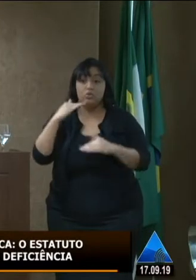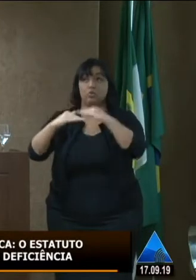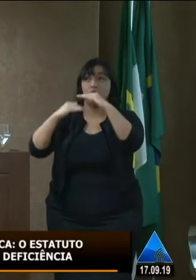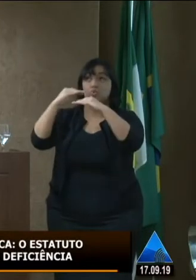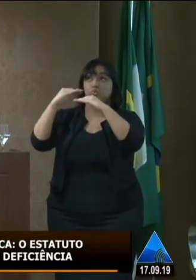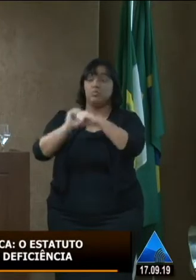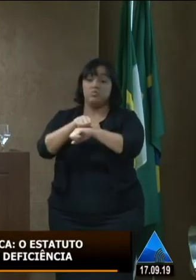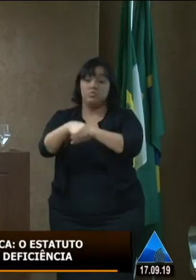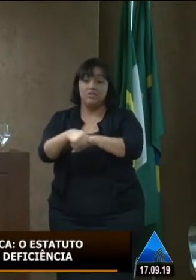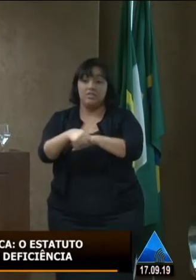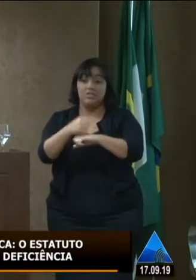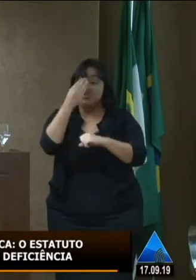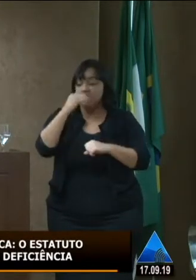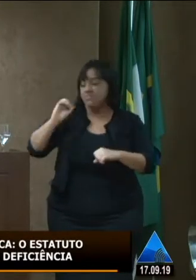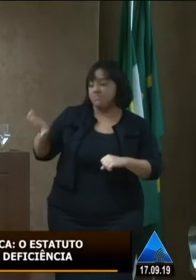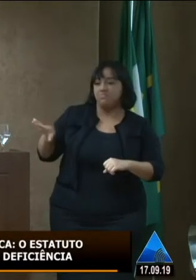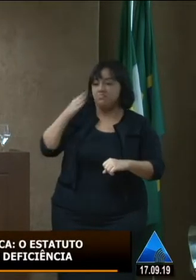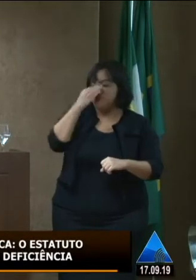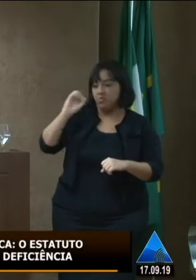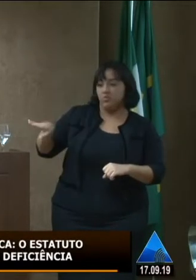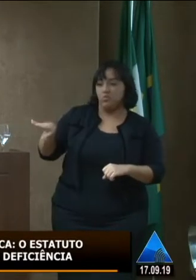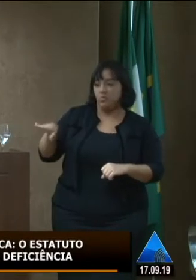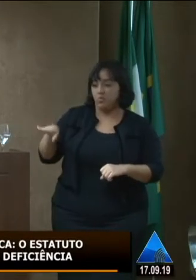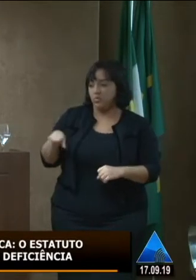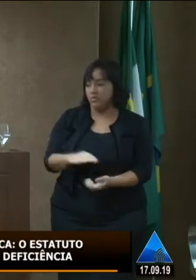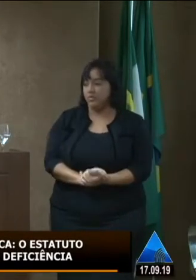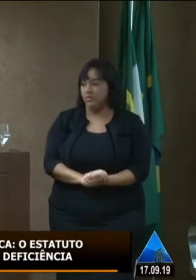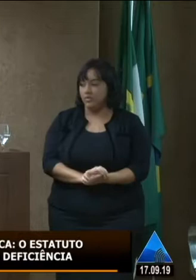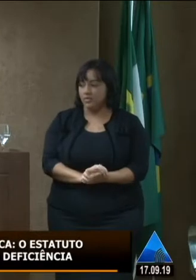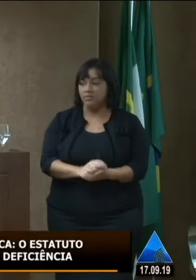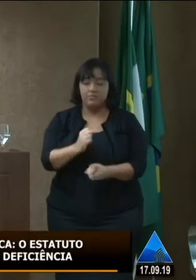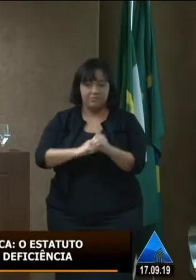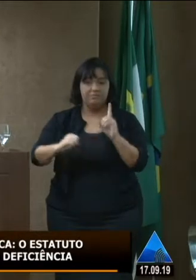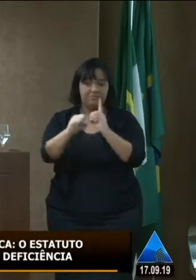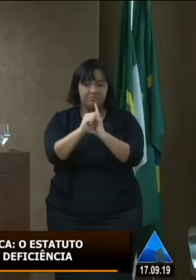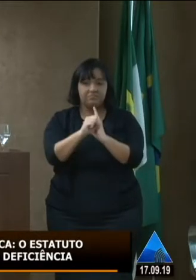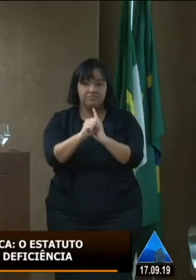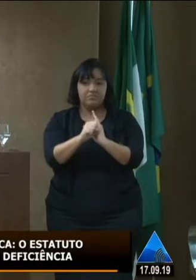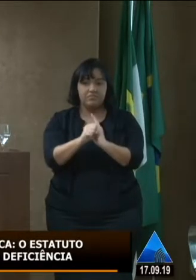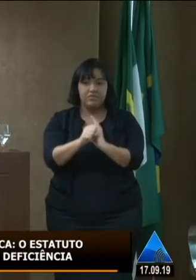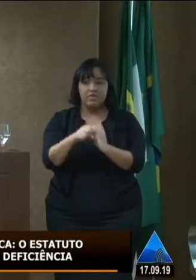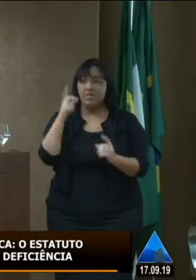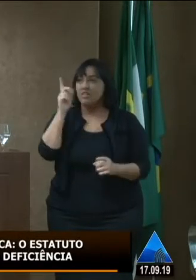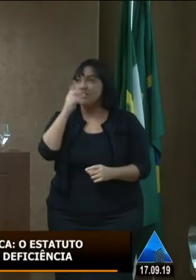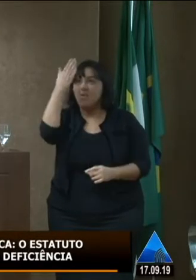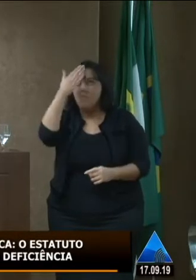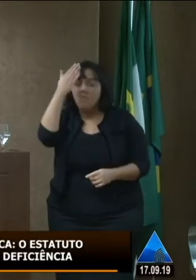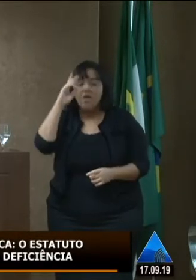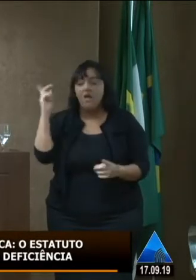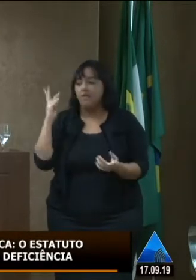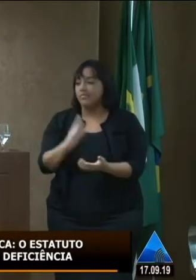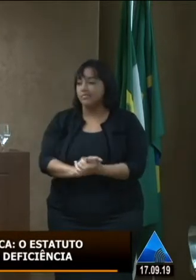sociedade que excluía que explorava que não olhava para o outro como